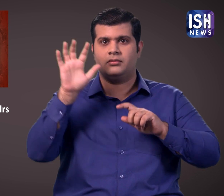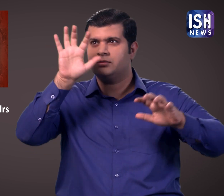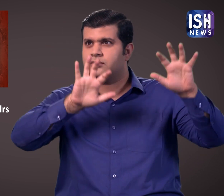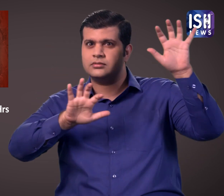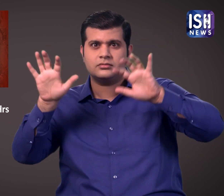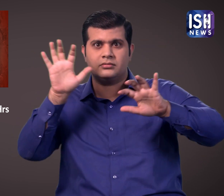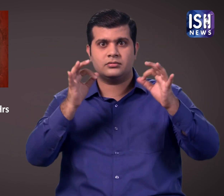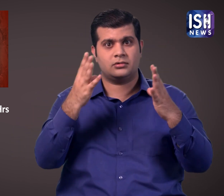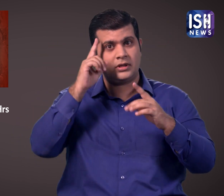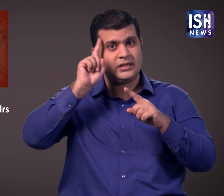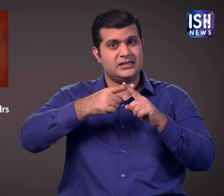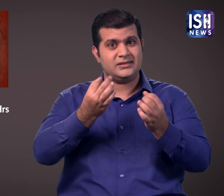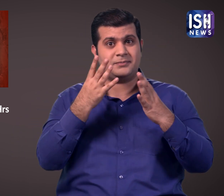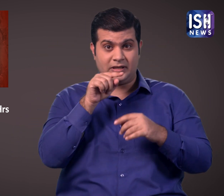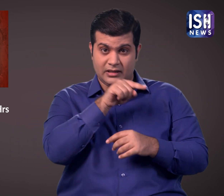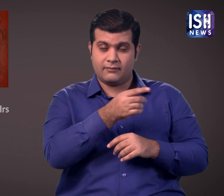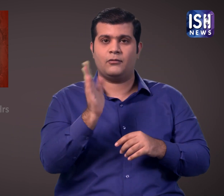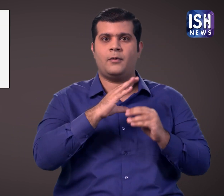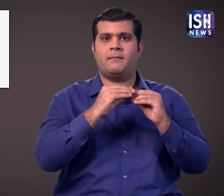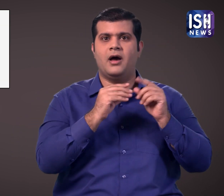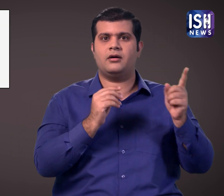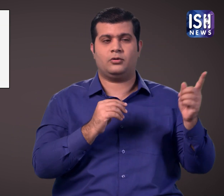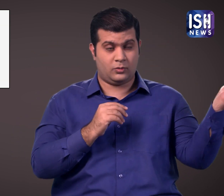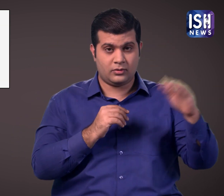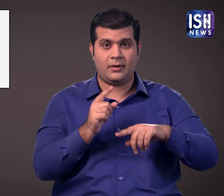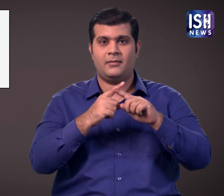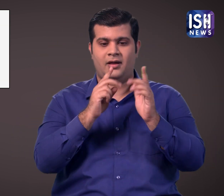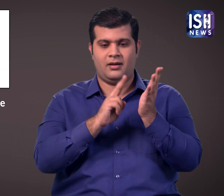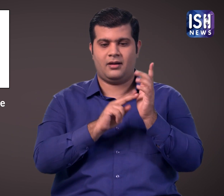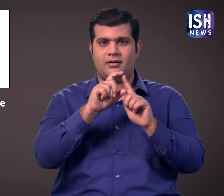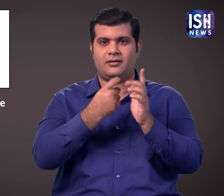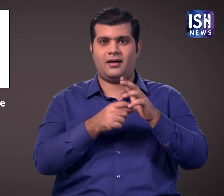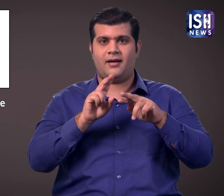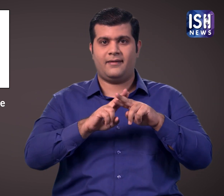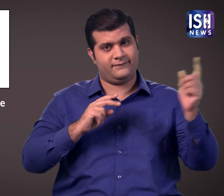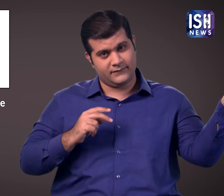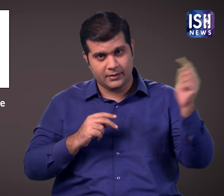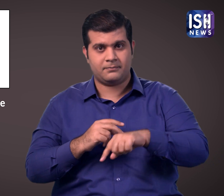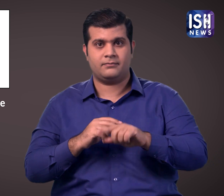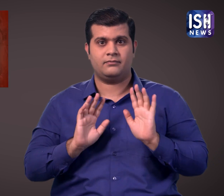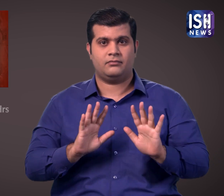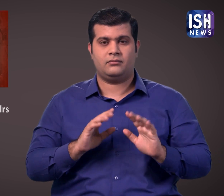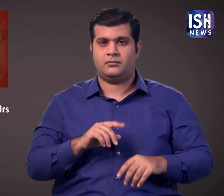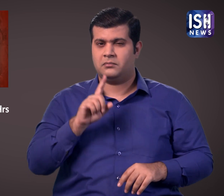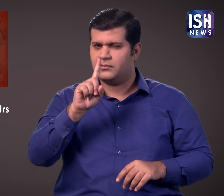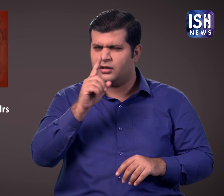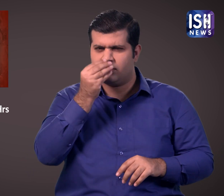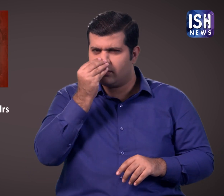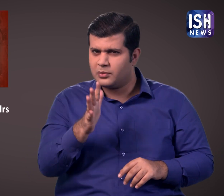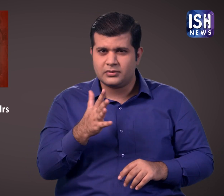सेना को आदेश दिया कि वे परवता रोहन में विशेश अक्यत्ता राली एक टीम भेजे एंडी आरेफ भी मौके पर पहुँची